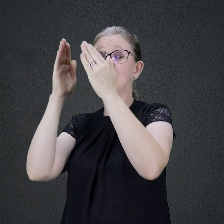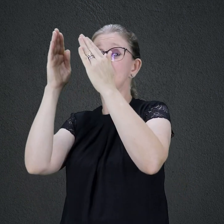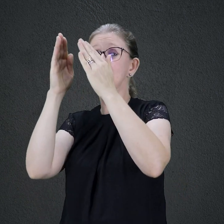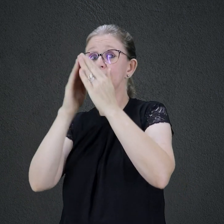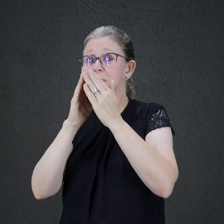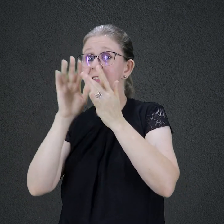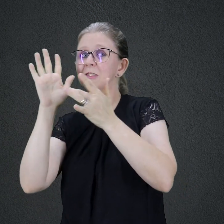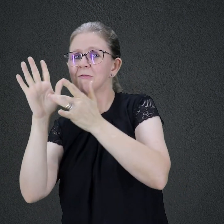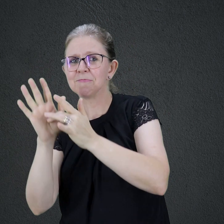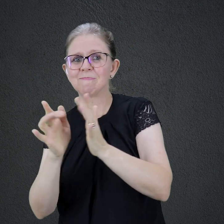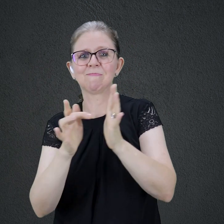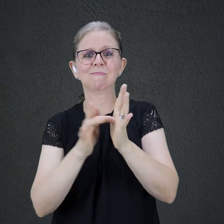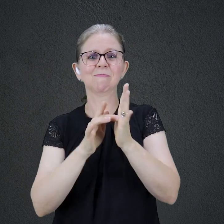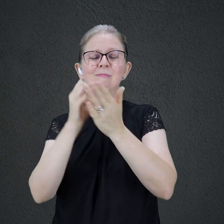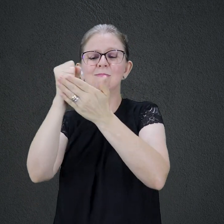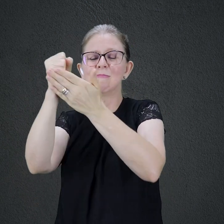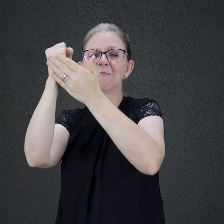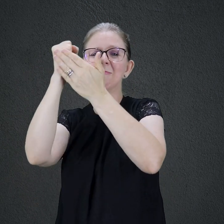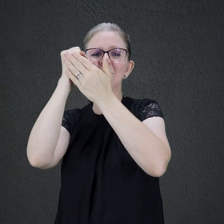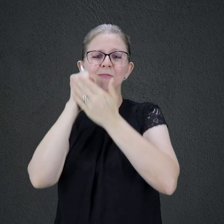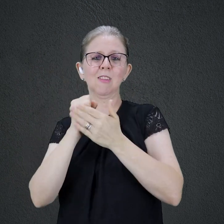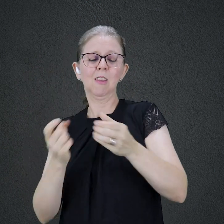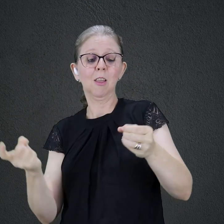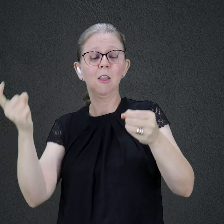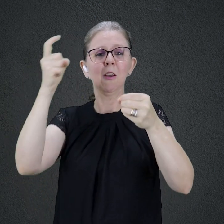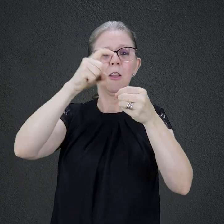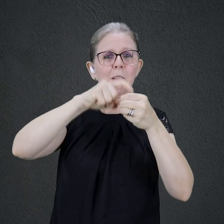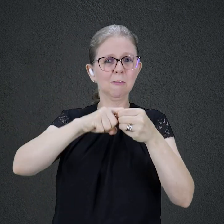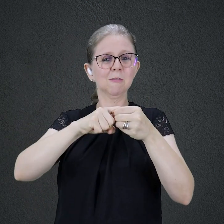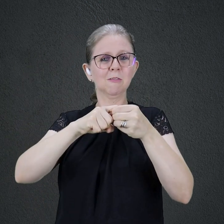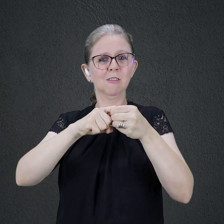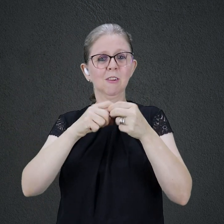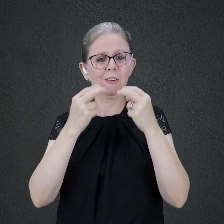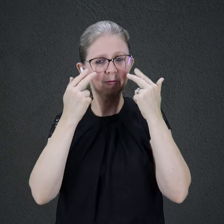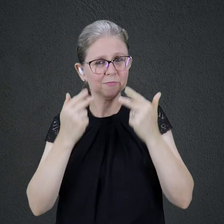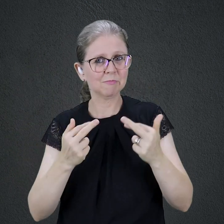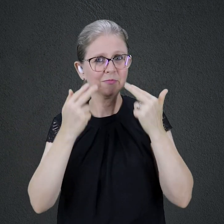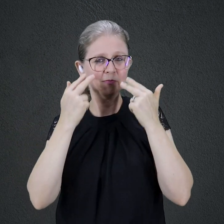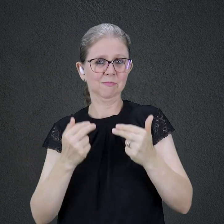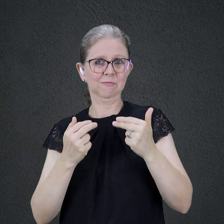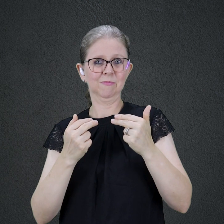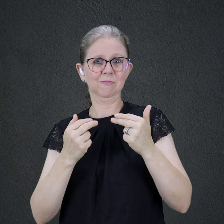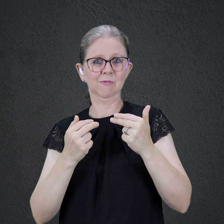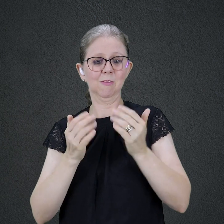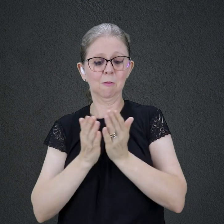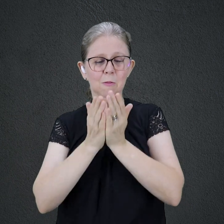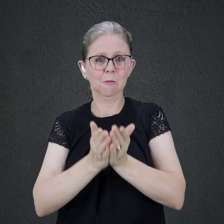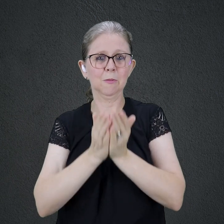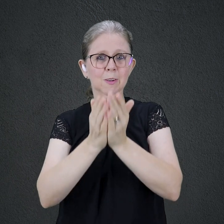retornar ao barco. Podemos nos esforçar para ir adiante. Mas, quando é